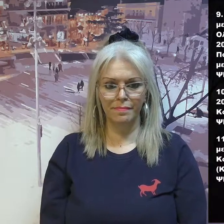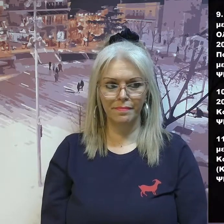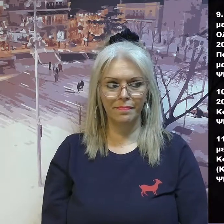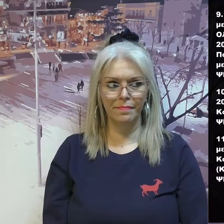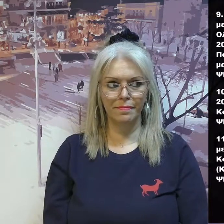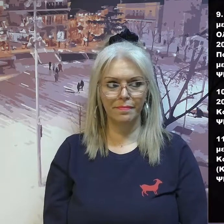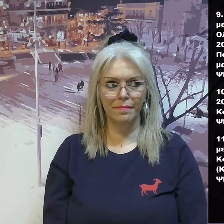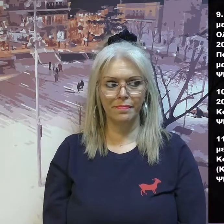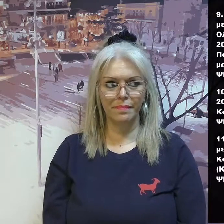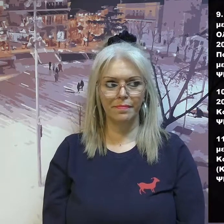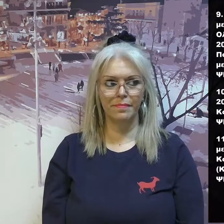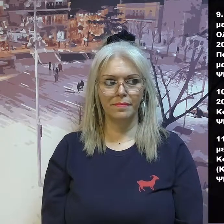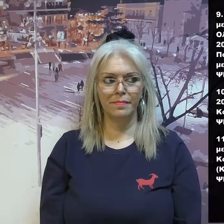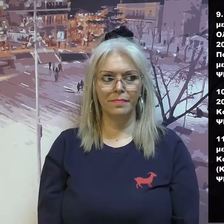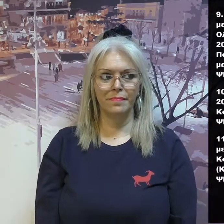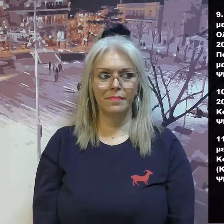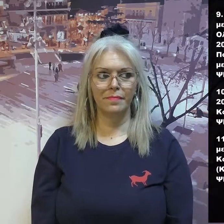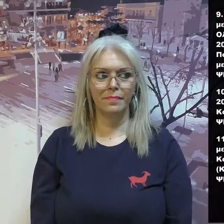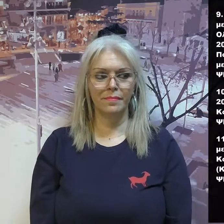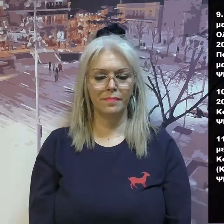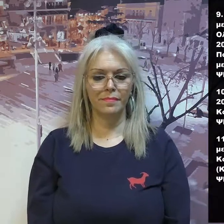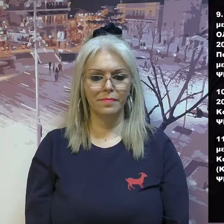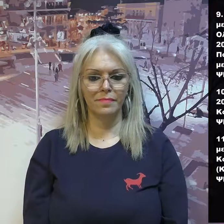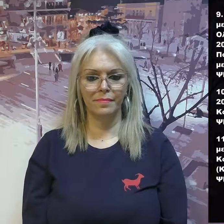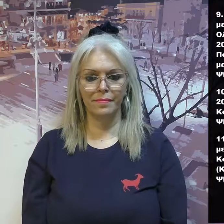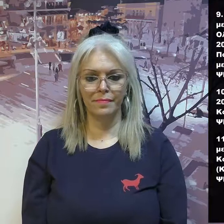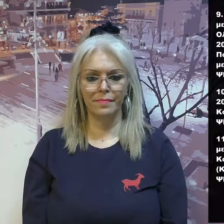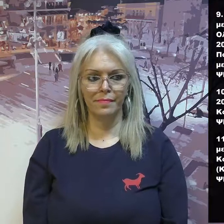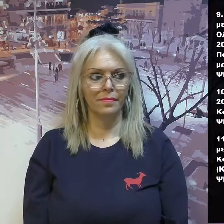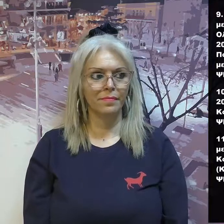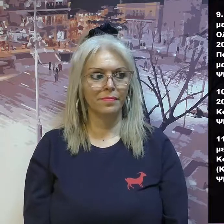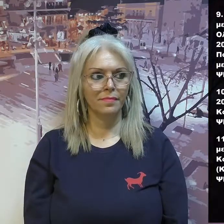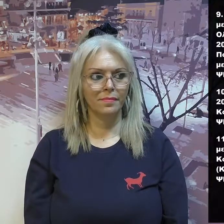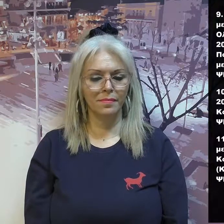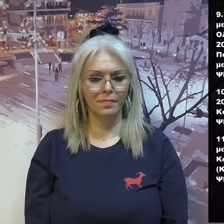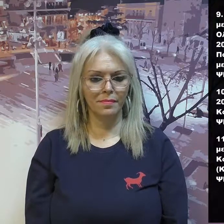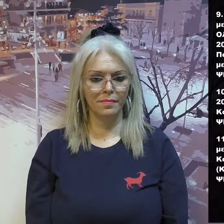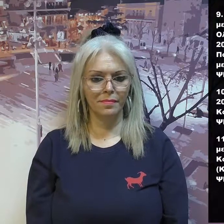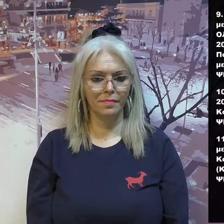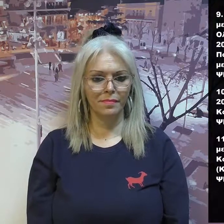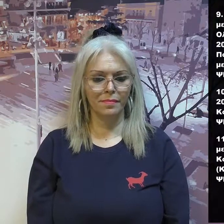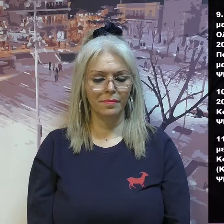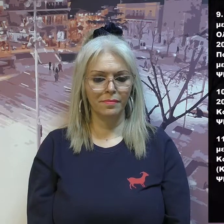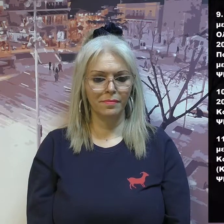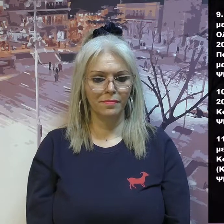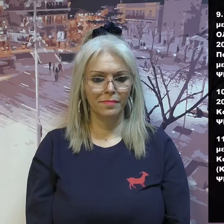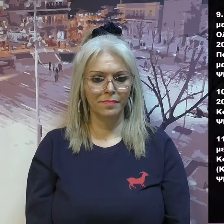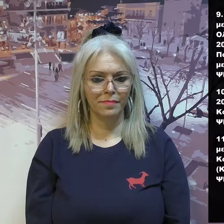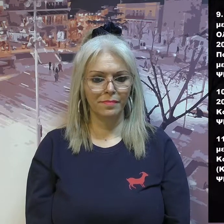Κοζάνης, με θέμα έγκριση διοικητικού απολογισμού Κοβενταρίου Δημοτικής Βιβλιοθήκης Κοζάνης έτους 2021.